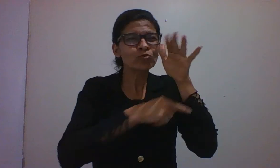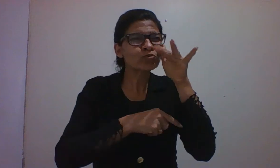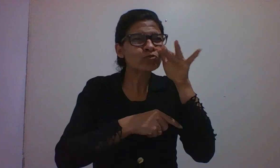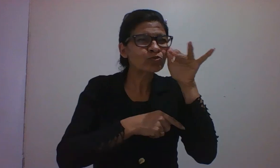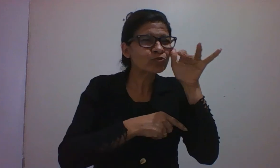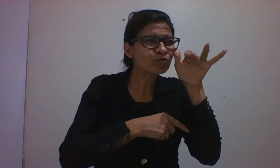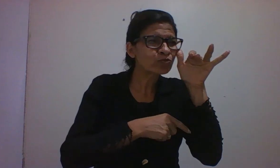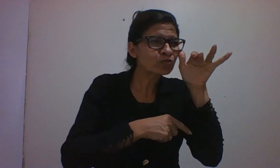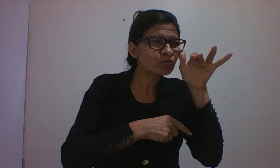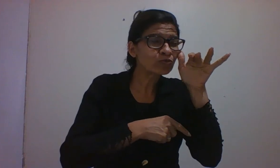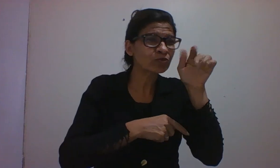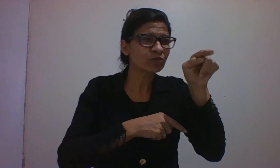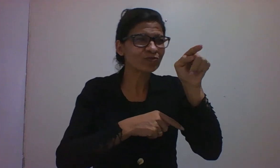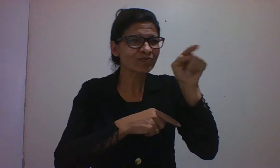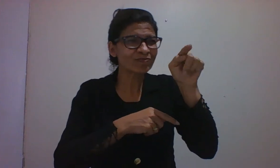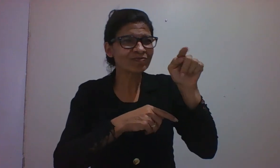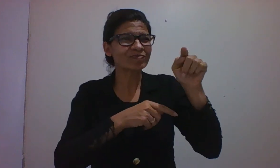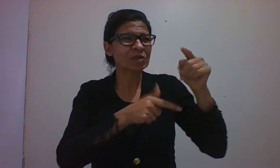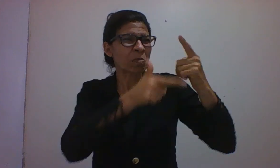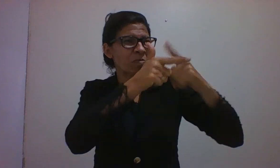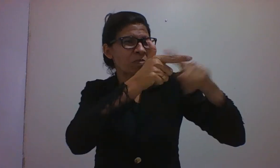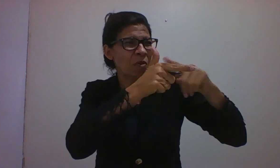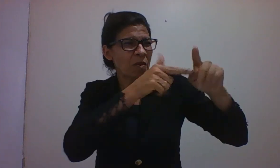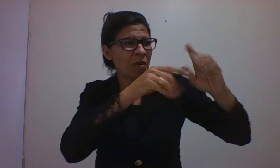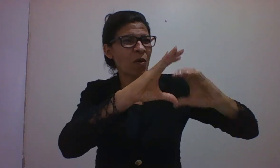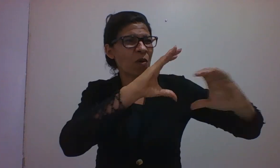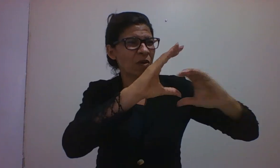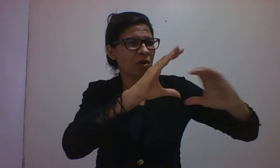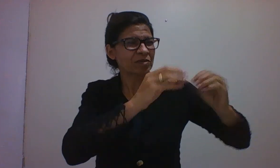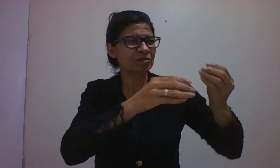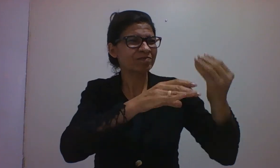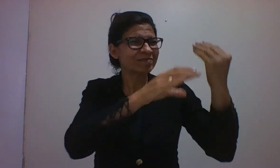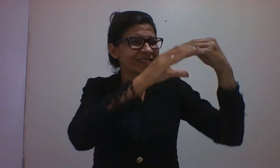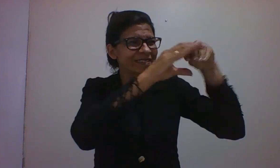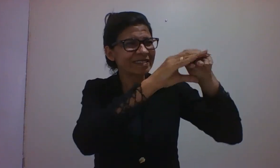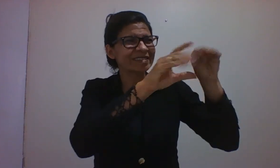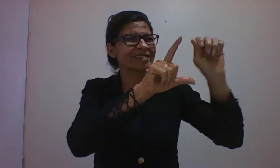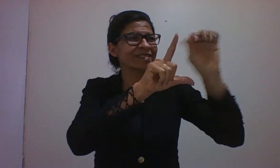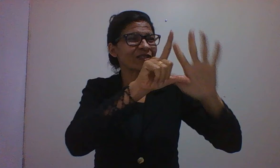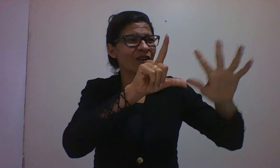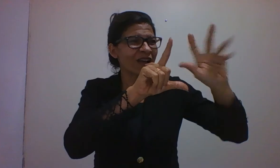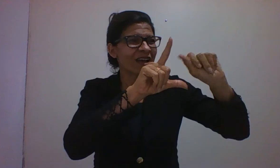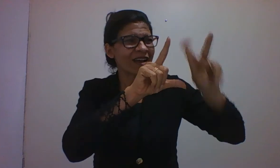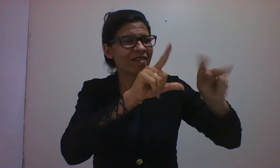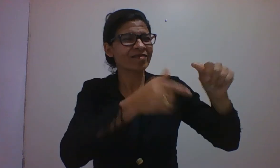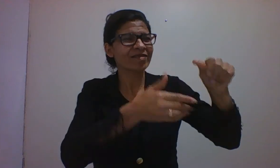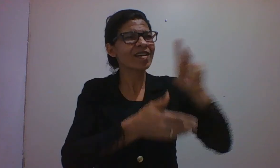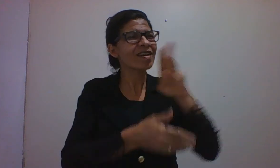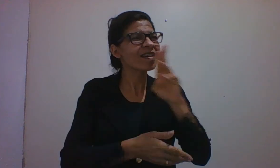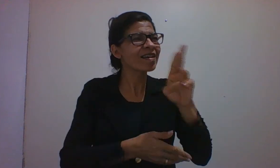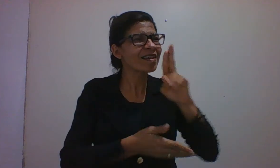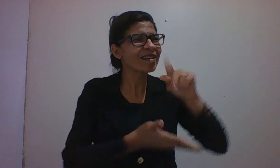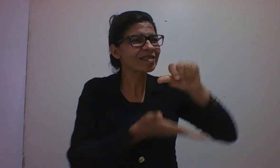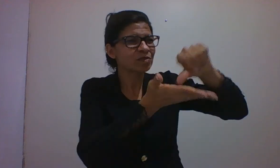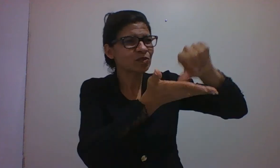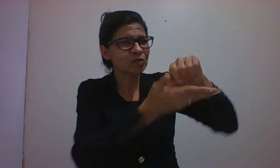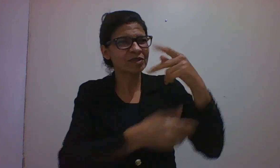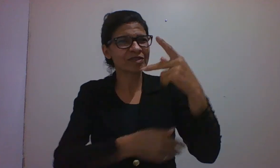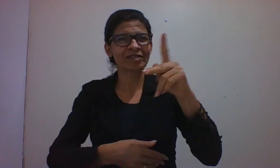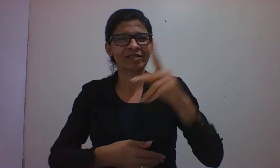Problema na Comunicação postado na sala virtual e respondo no fórum do seu pólio. Tendo em vista os